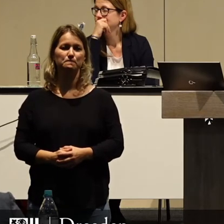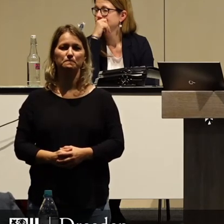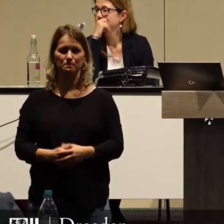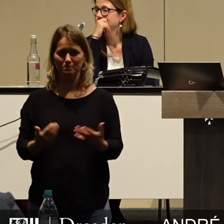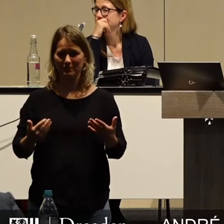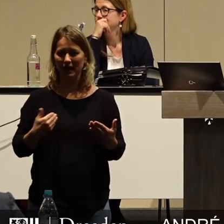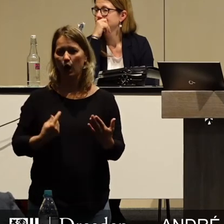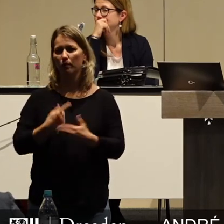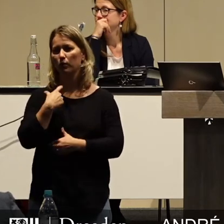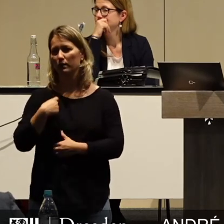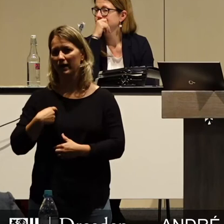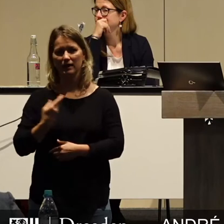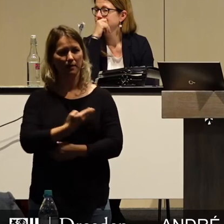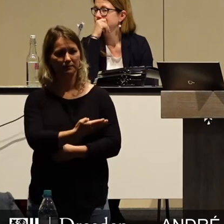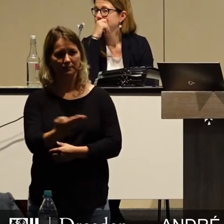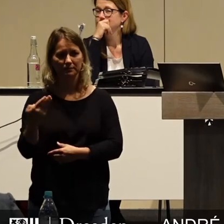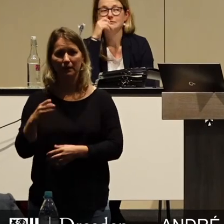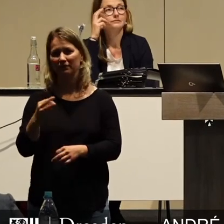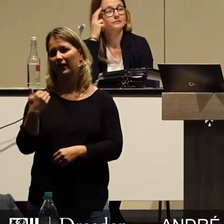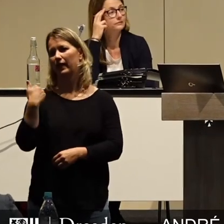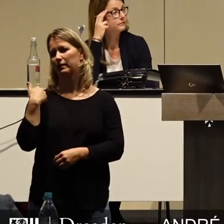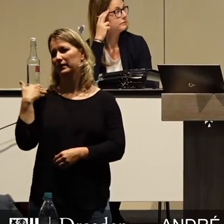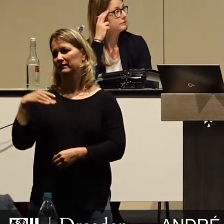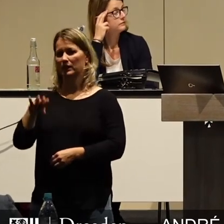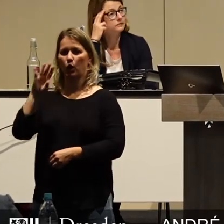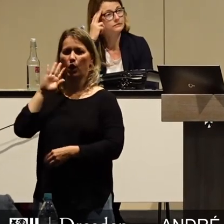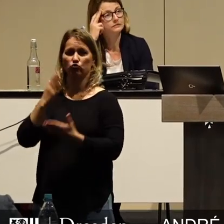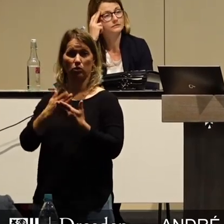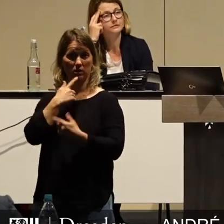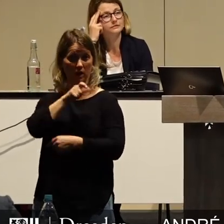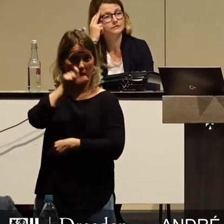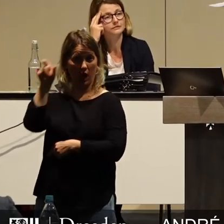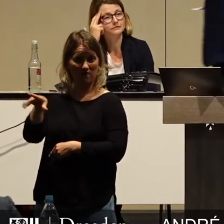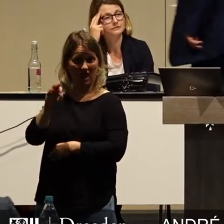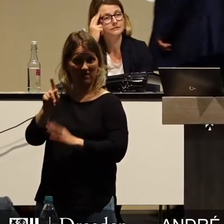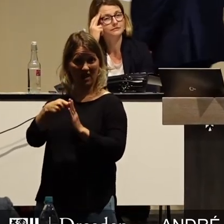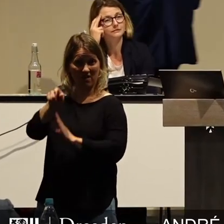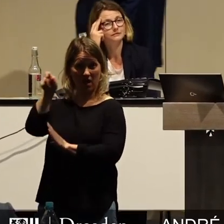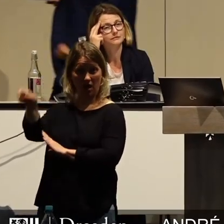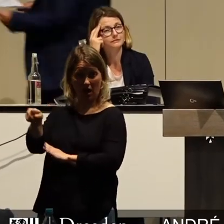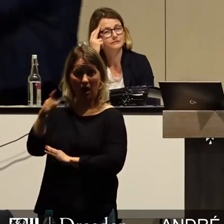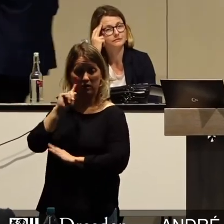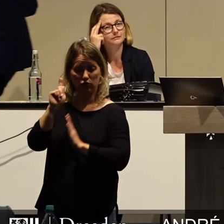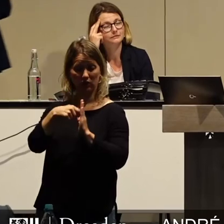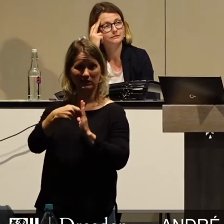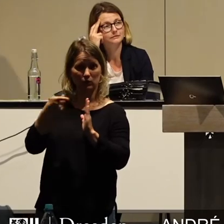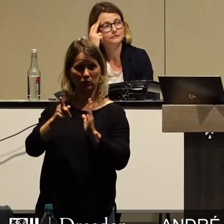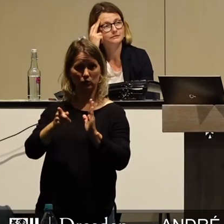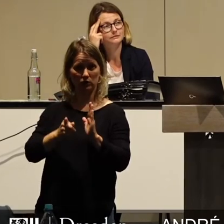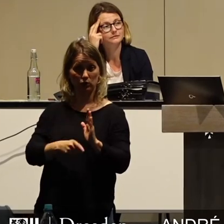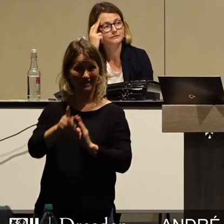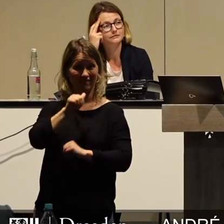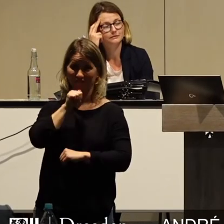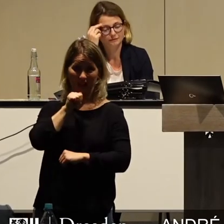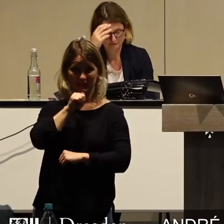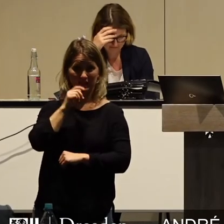Herr Oberbürgermeister, meine Damen und Herren, wir haben es gerade gehört, wenn man AfD wählt, kommt heraus, dass gestrichen und gekürzt wird. Und wer das nicht will,